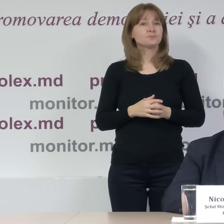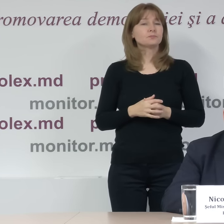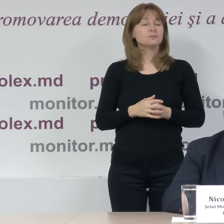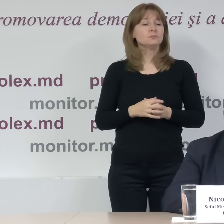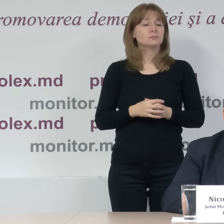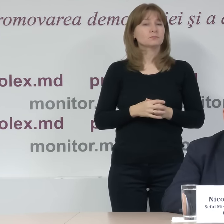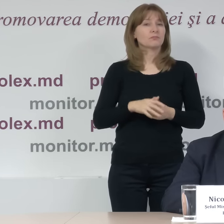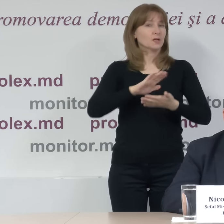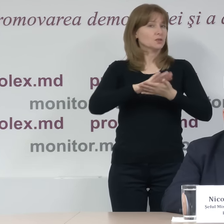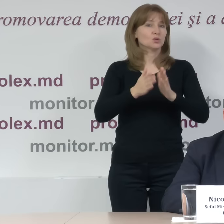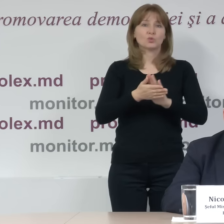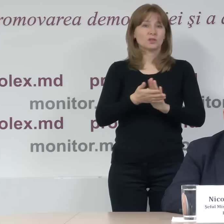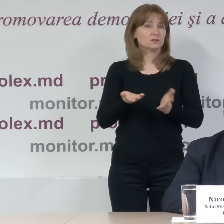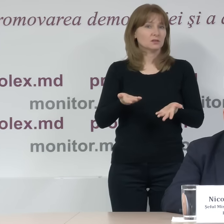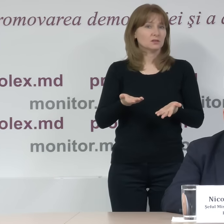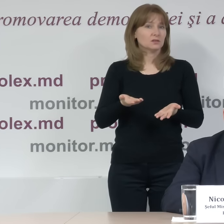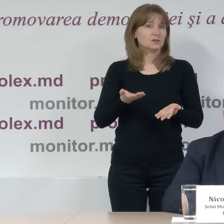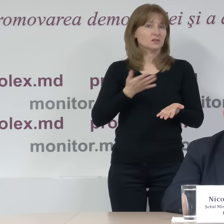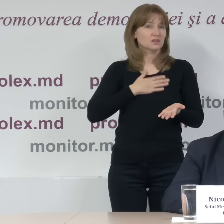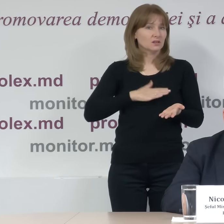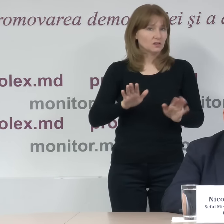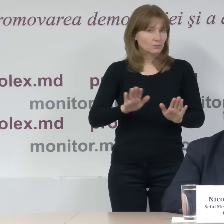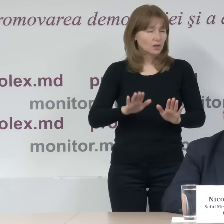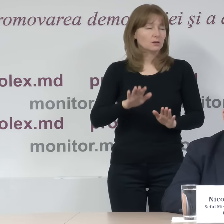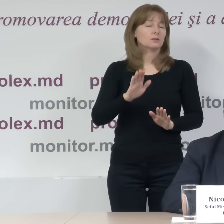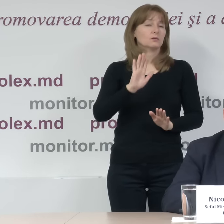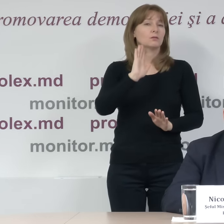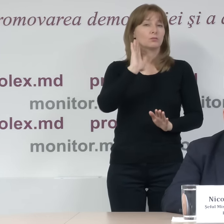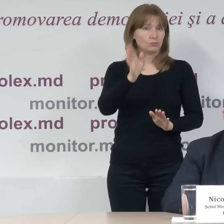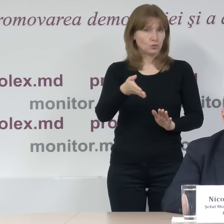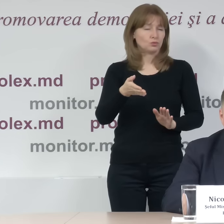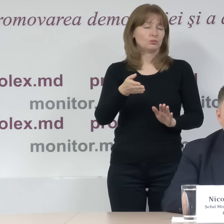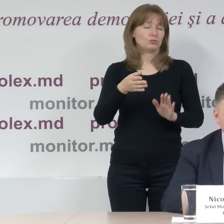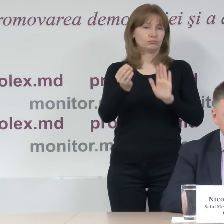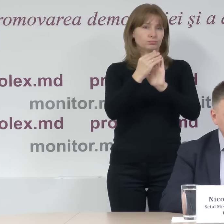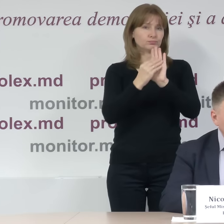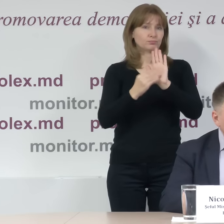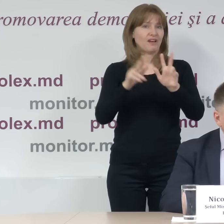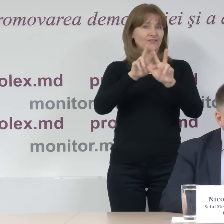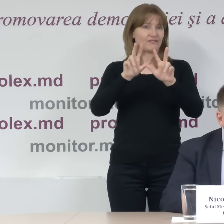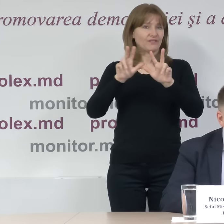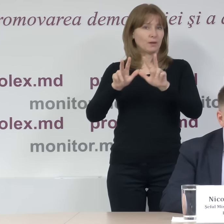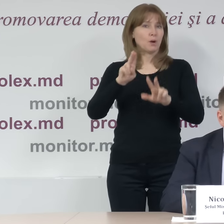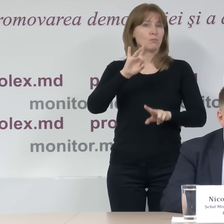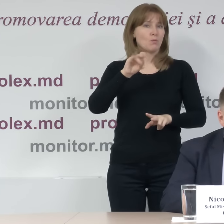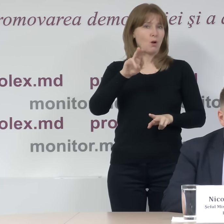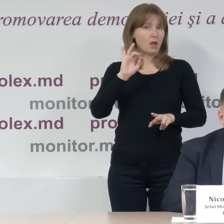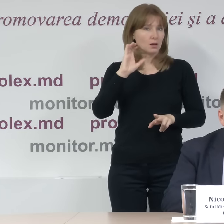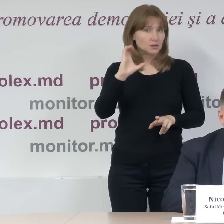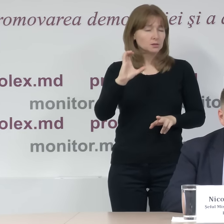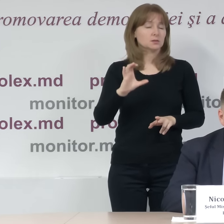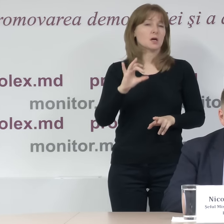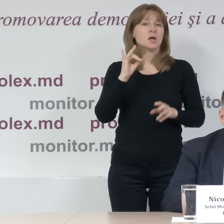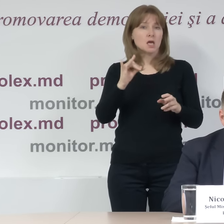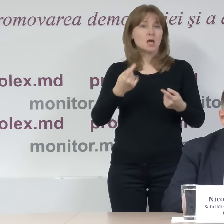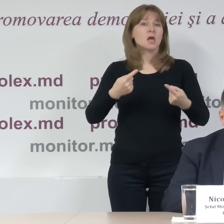iarăși situațiile o le găsiți desfășurate pe pagina Asociației Promolex. Incidente legate de